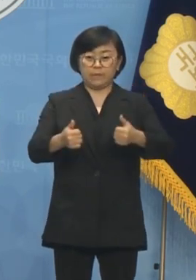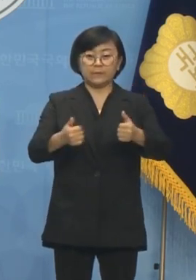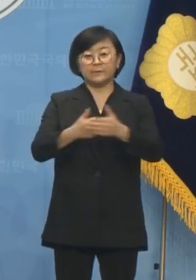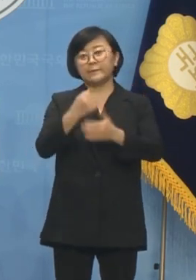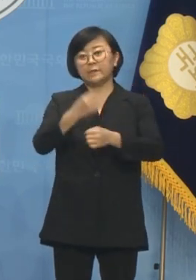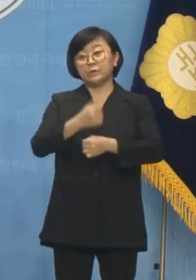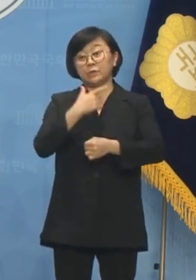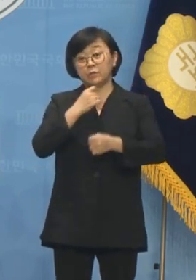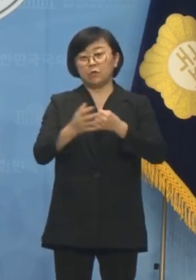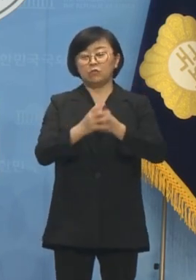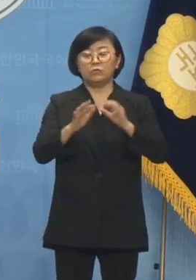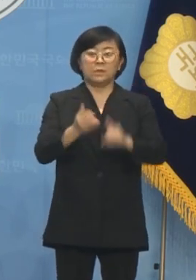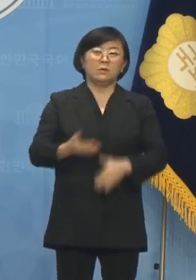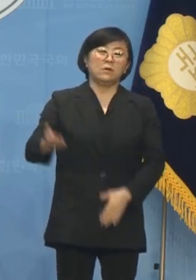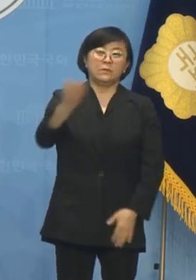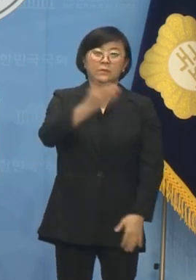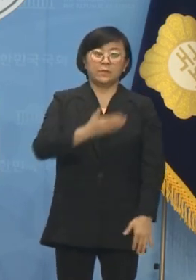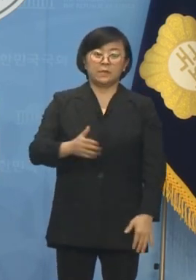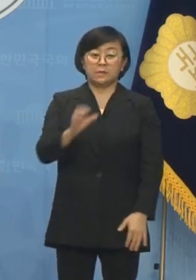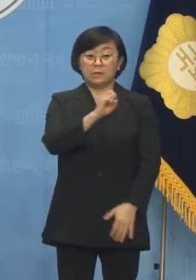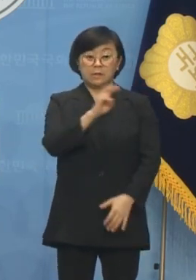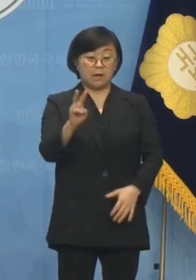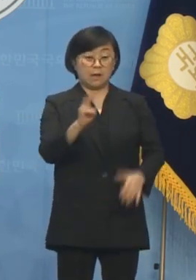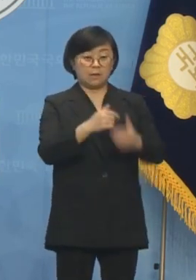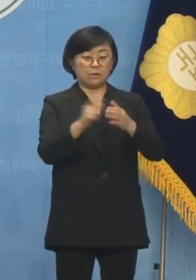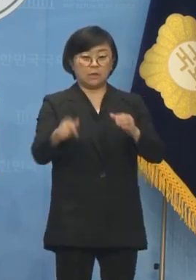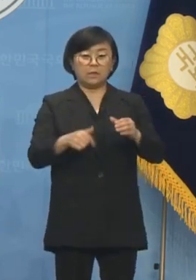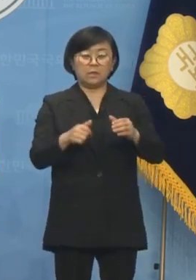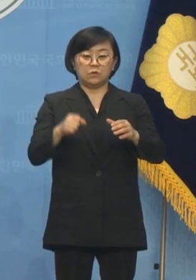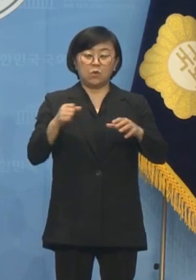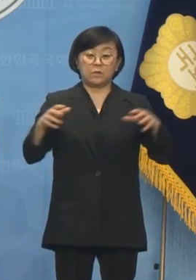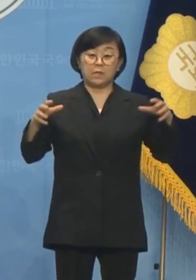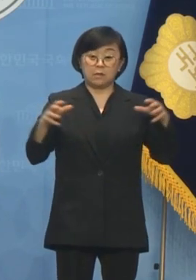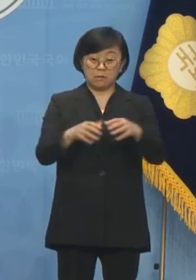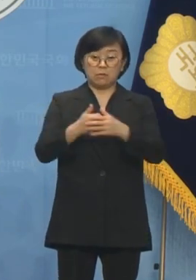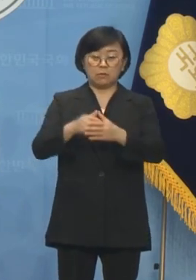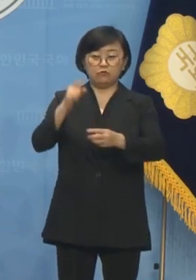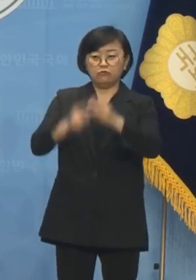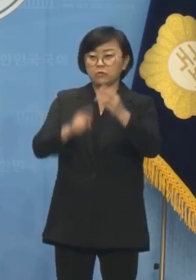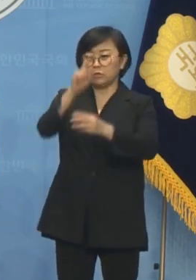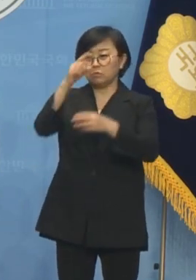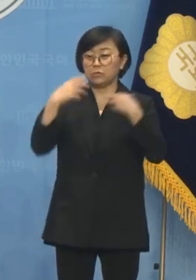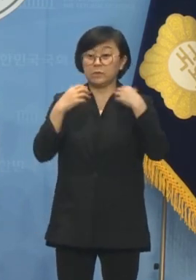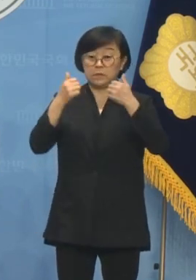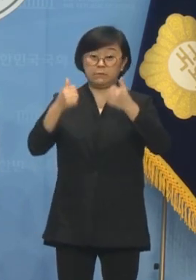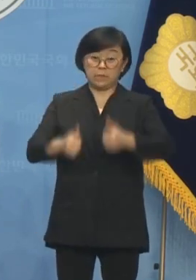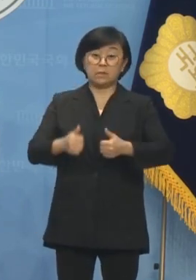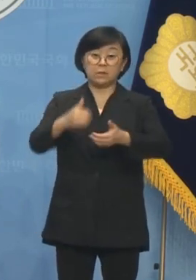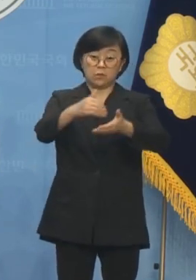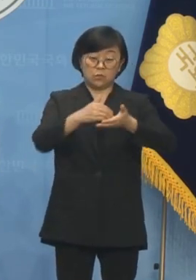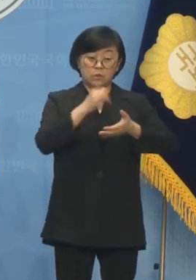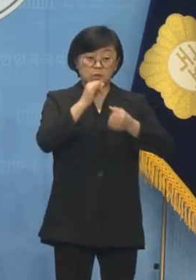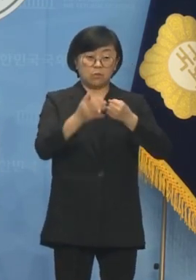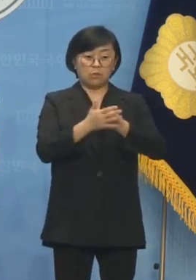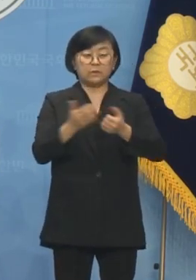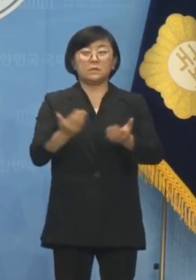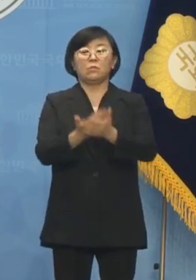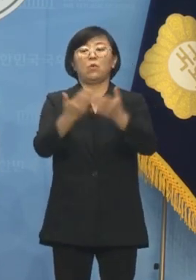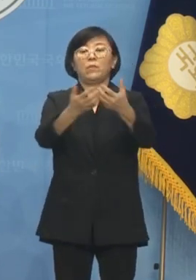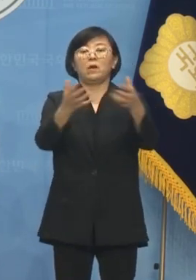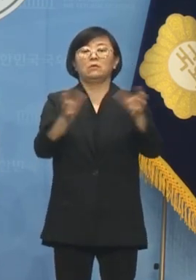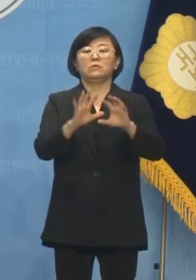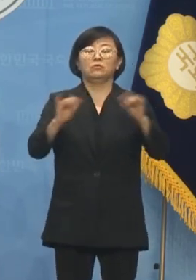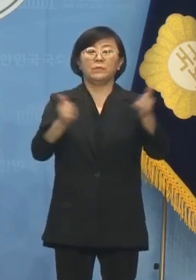국민 여러분께서 야권의 총단결을 통한 윤석열 정권 심판을 요구하셨고, 진보당은